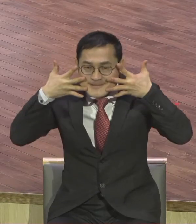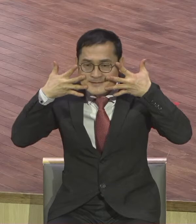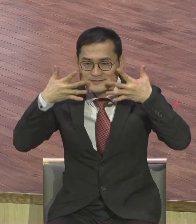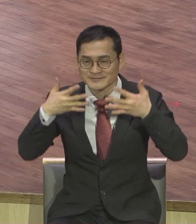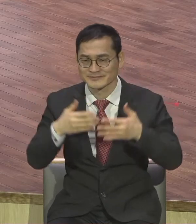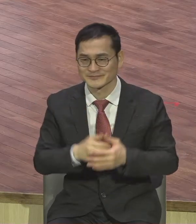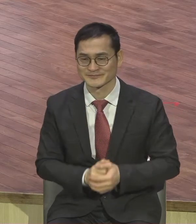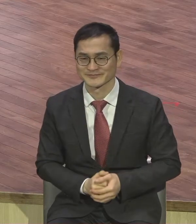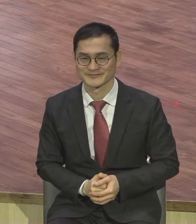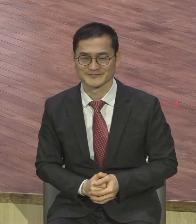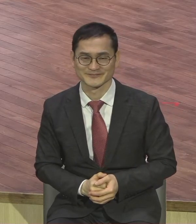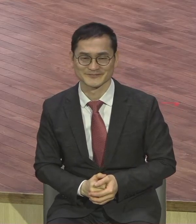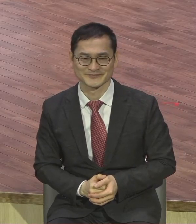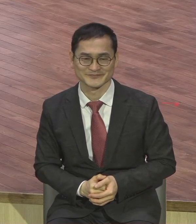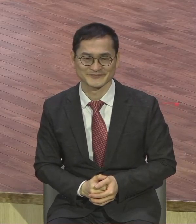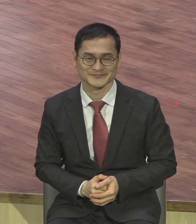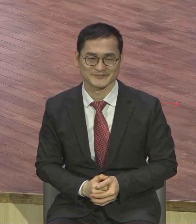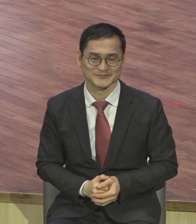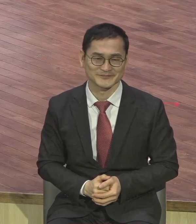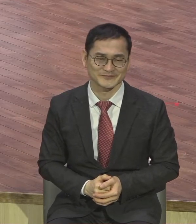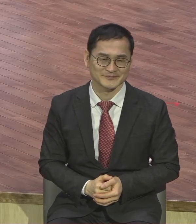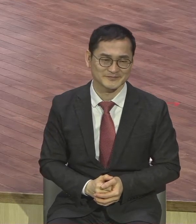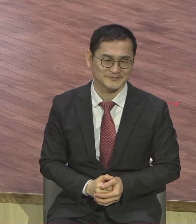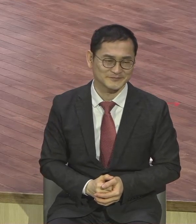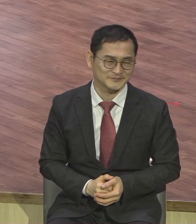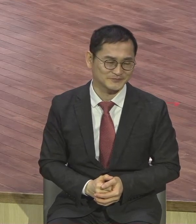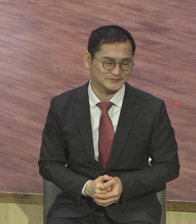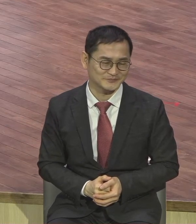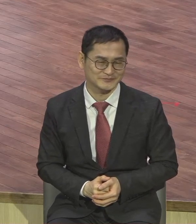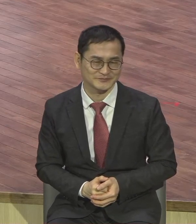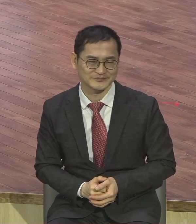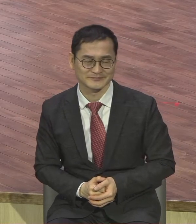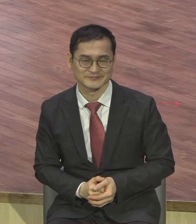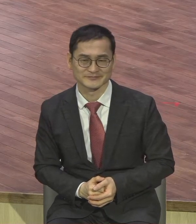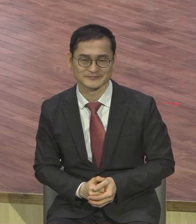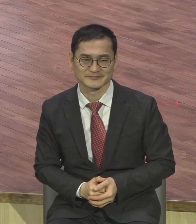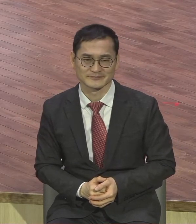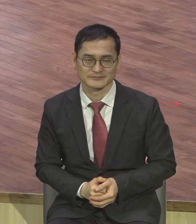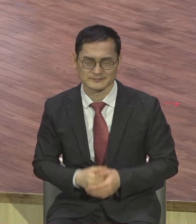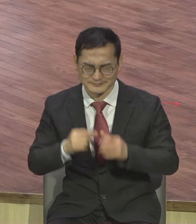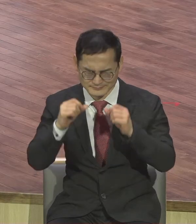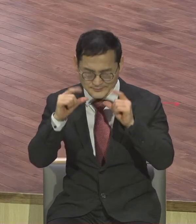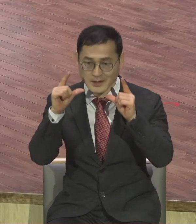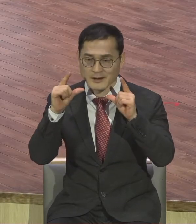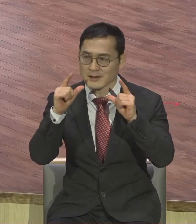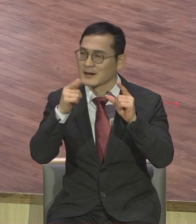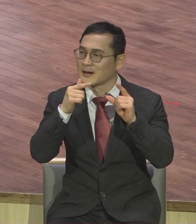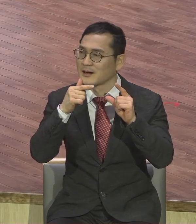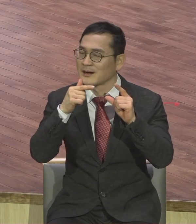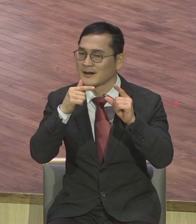깨달으시 바랍니다 깨닫는요 예수님의 질문을 한 이유가 있잖아요